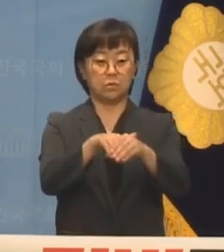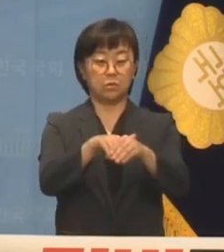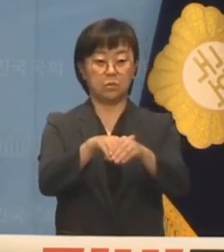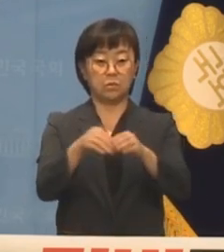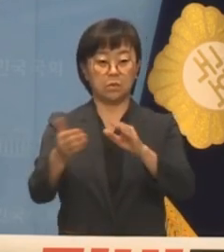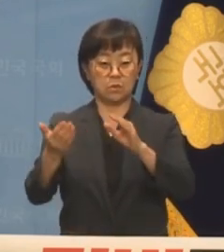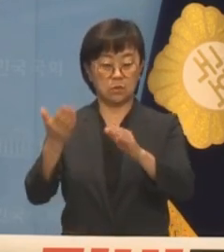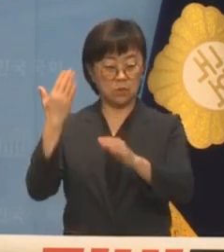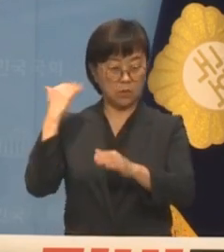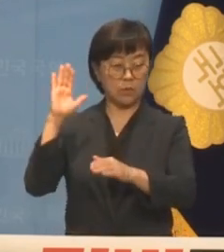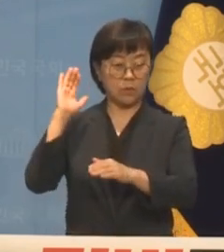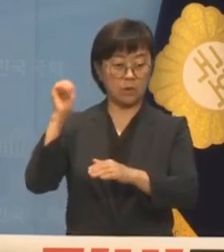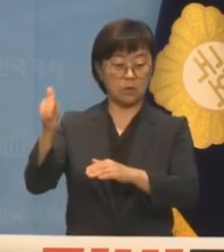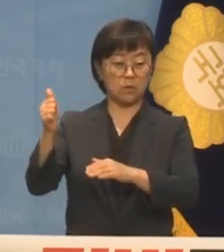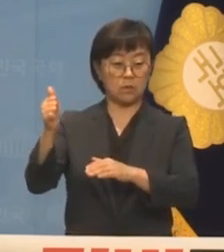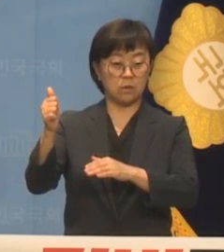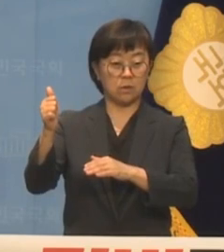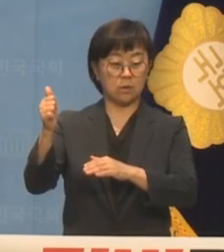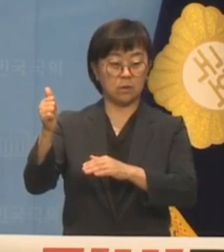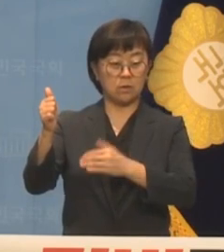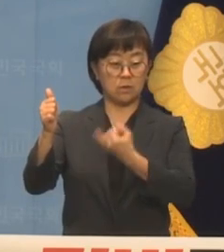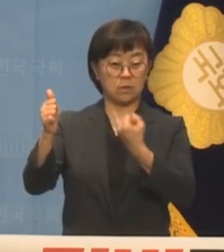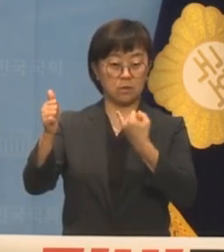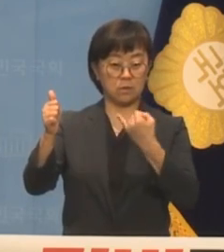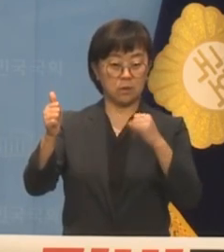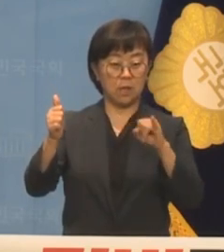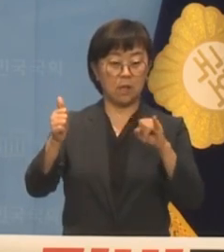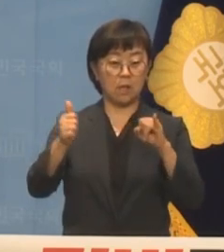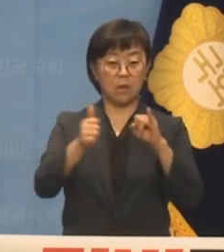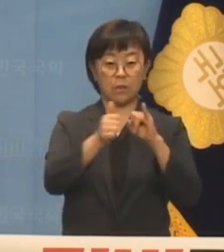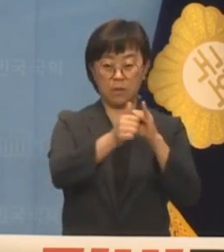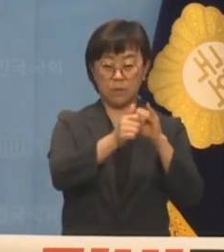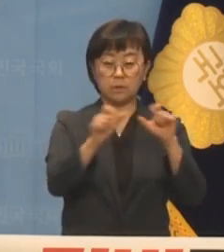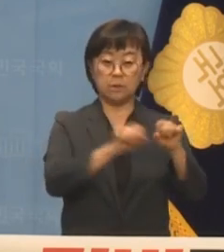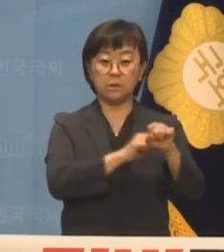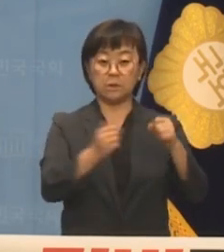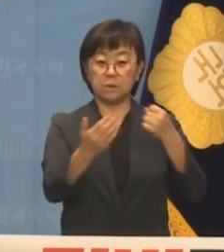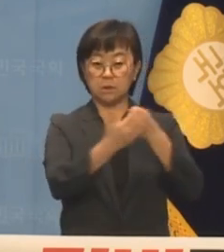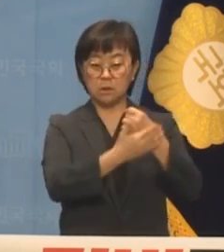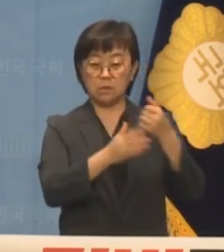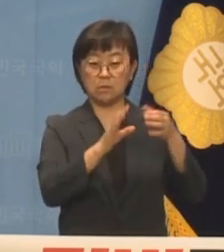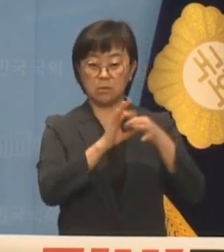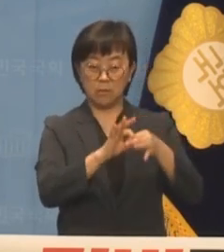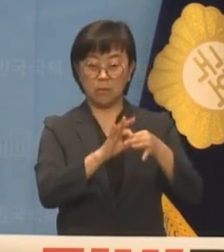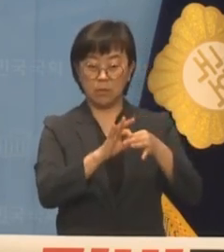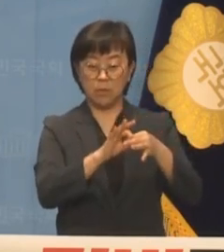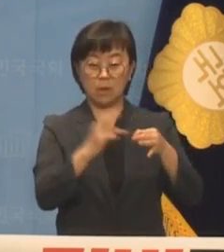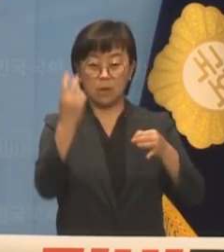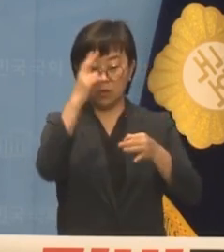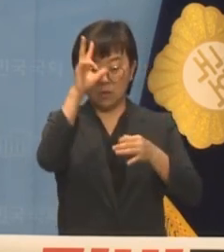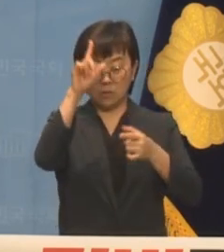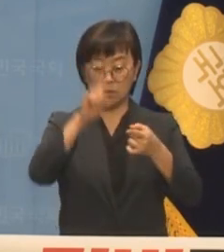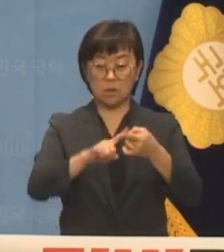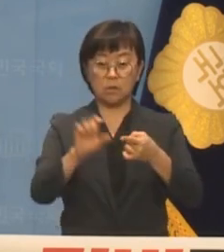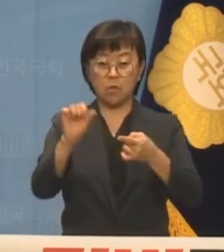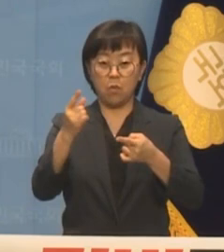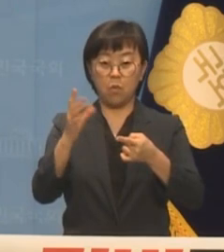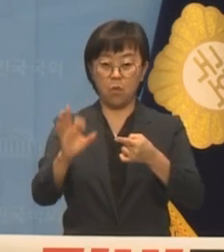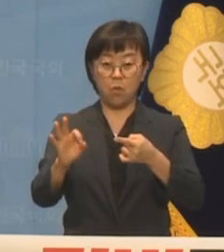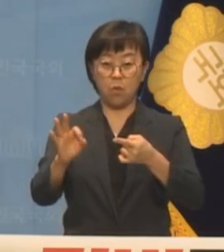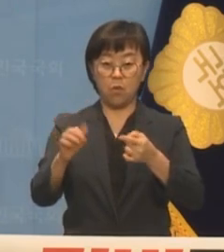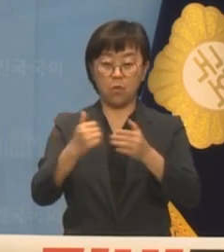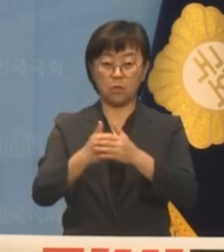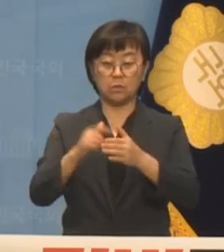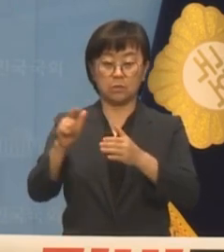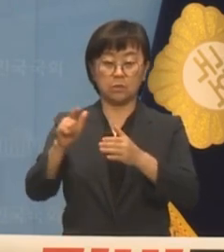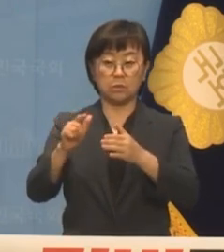대통령 사위의 특혜 의혹과 관련해서 검찰이 홍종학 전 중기부 장관을